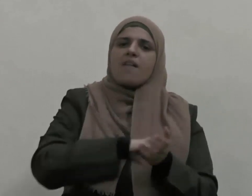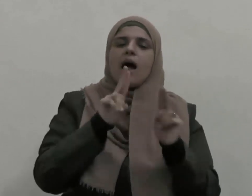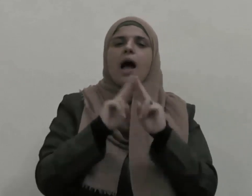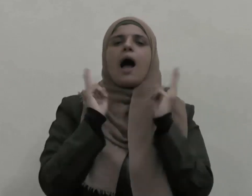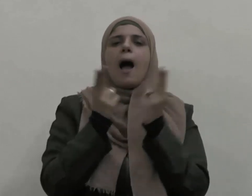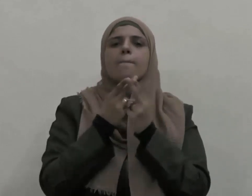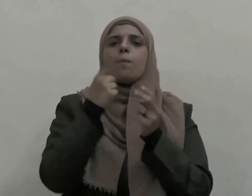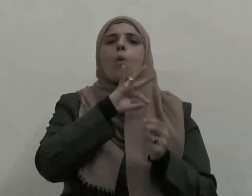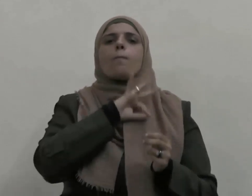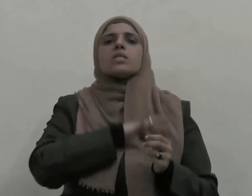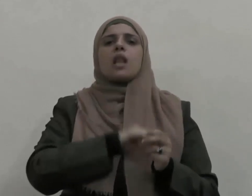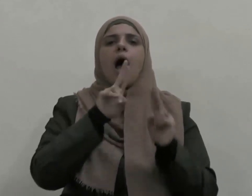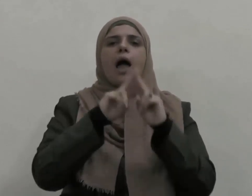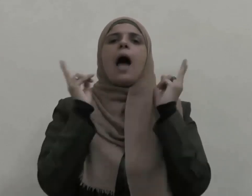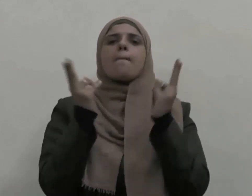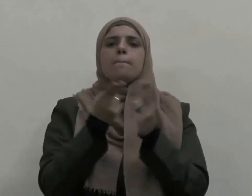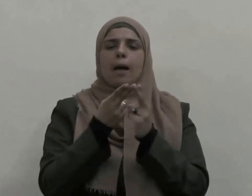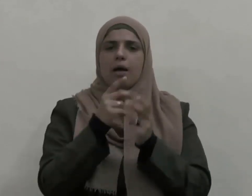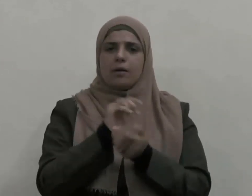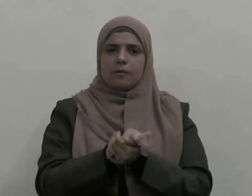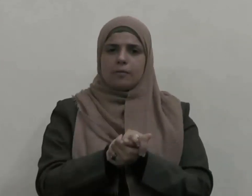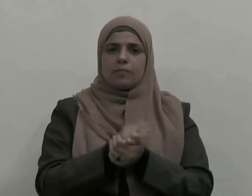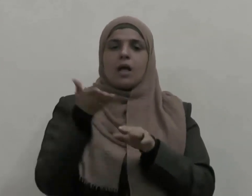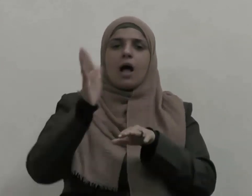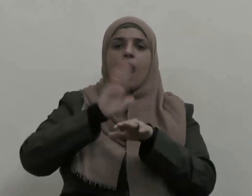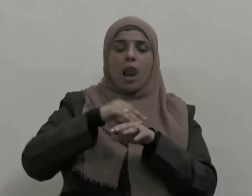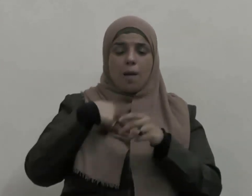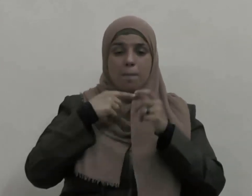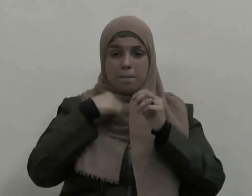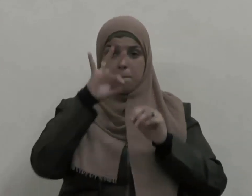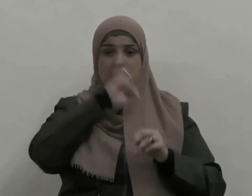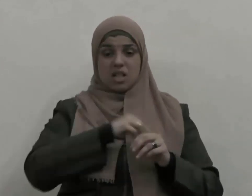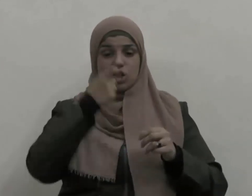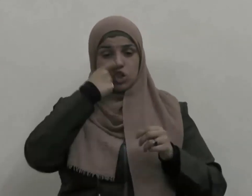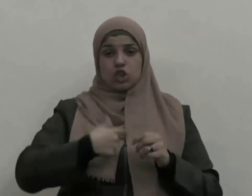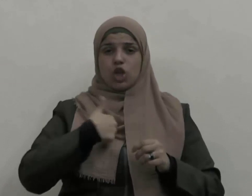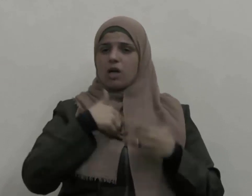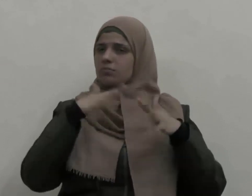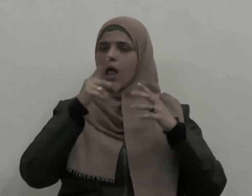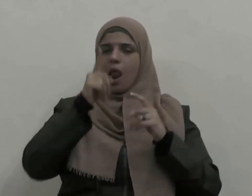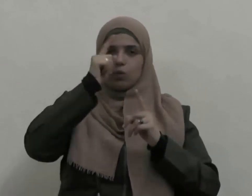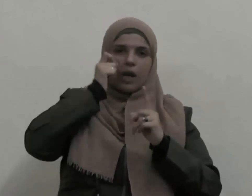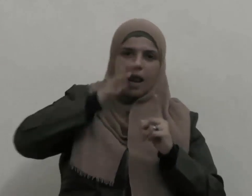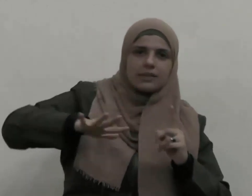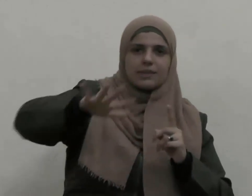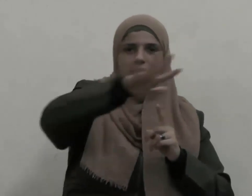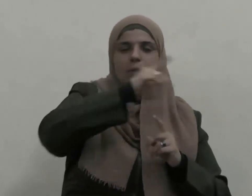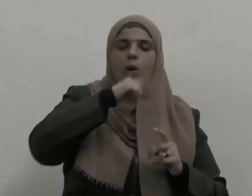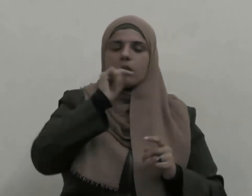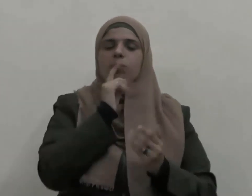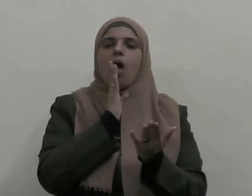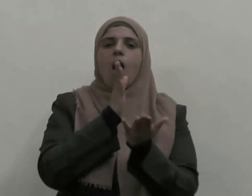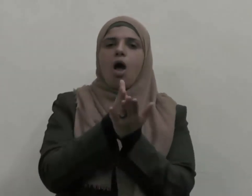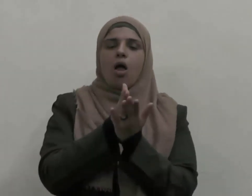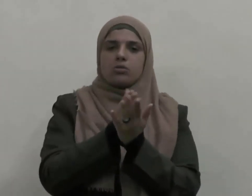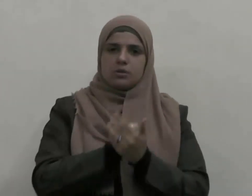العامة على المصلحة الشخصية بكل إخلاص وتجرد امتثالا